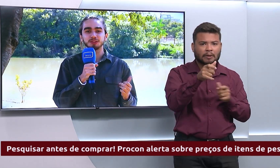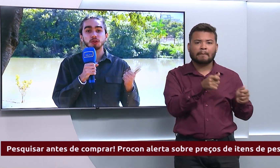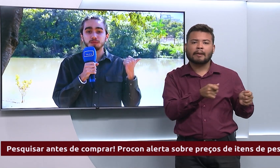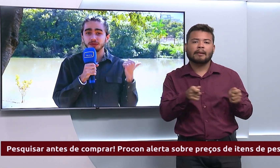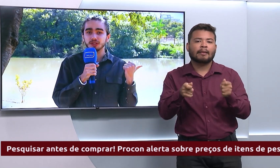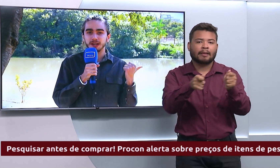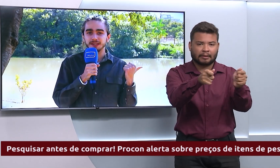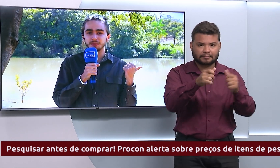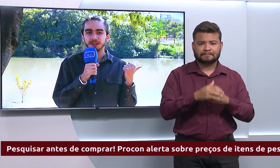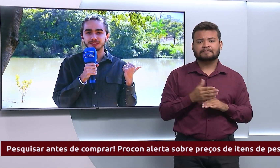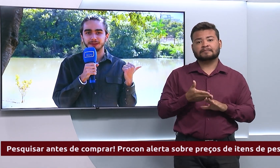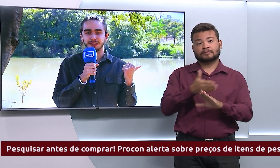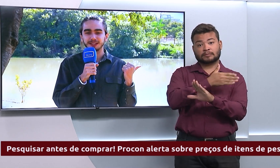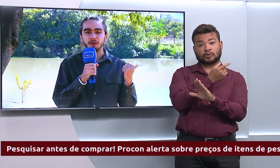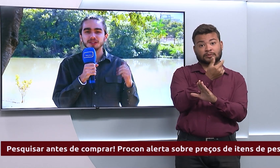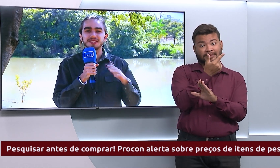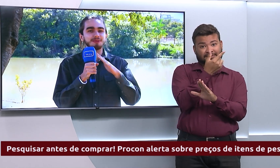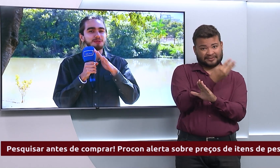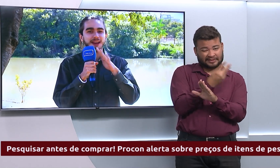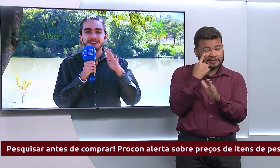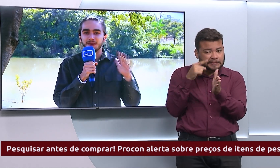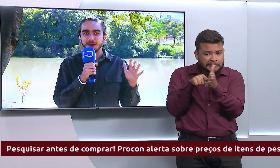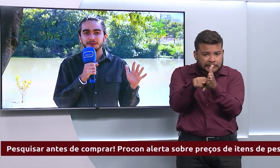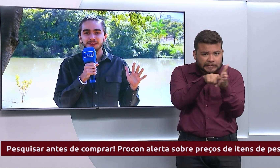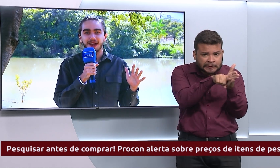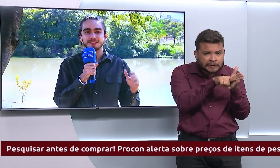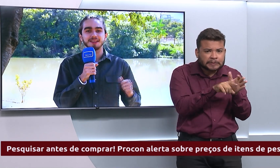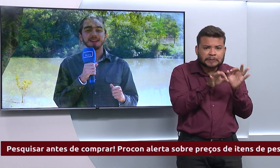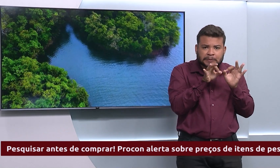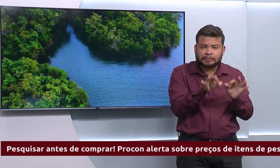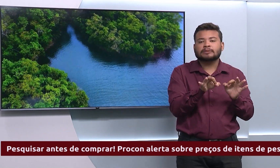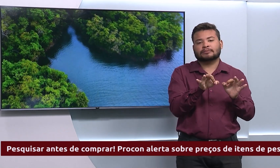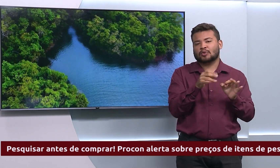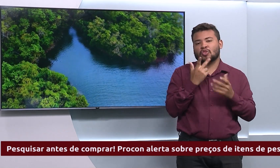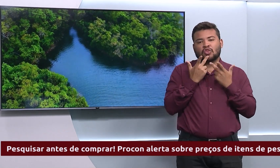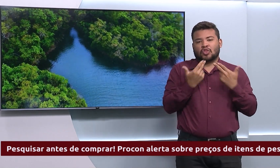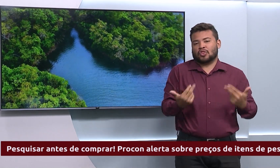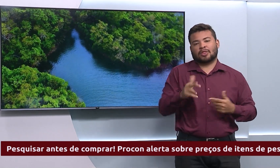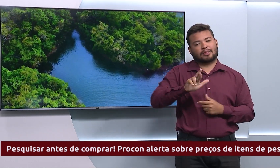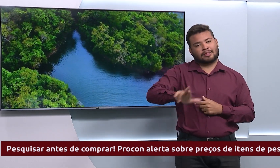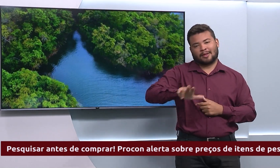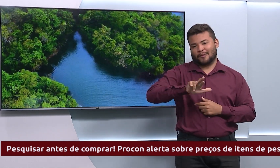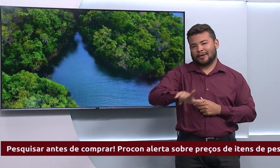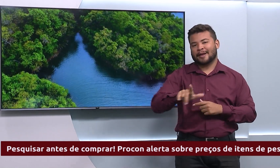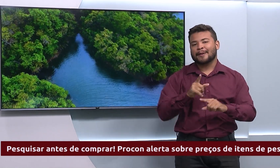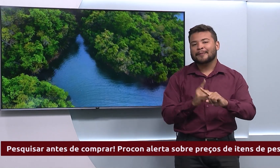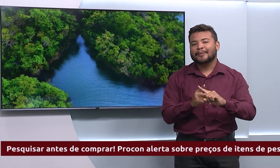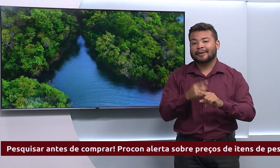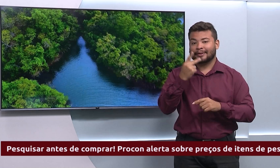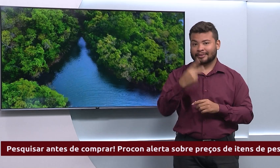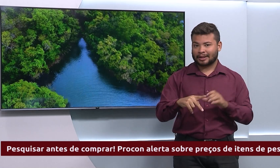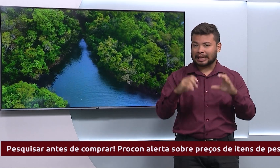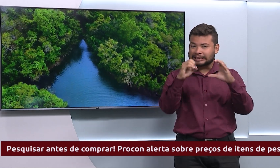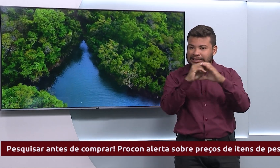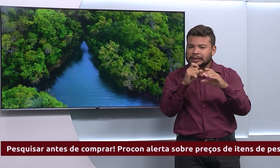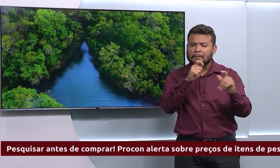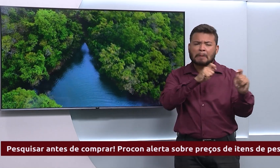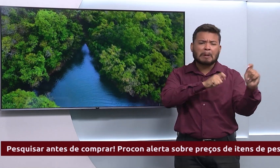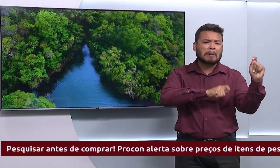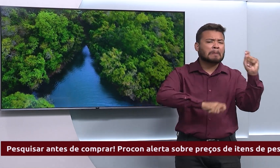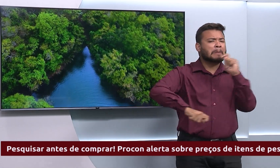dados de 2023 do Ministério da Saúde, isso já não é novidade, já que a economia do Centro-Oeste é bastante